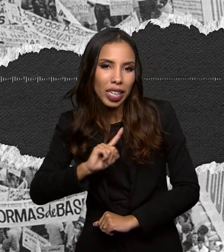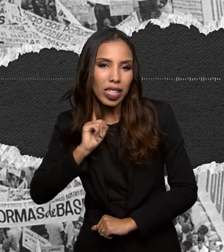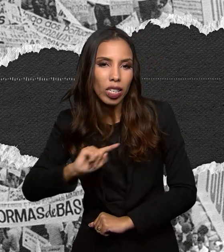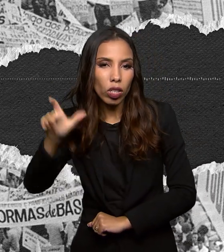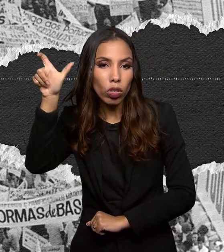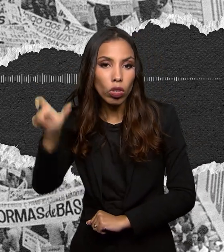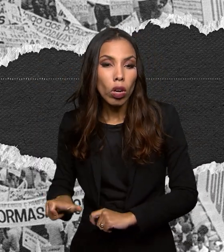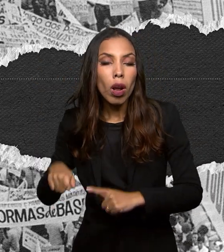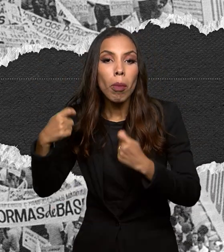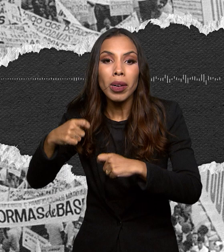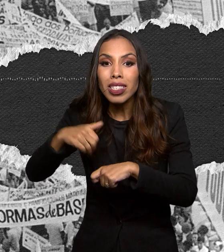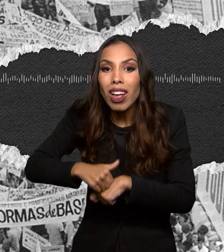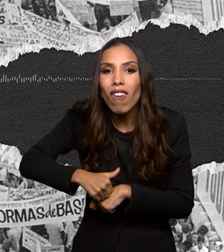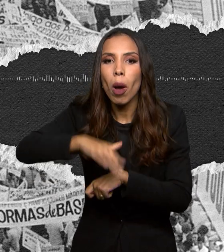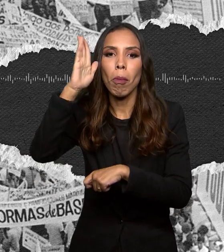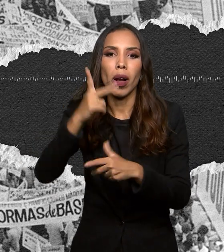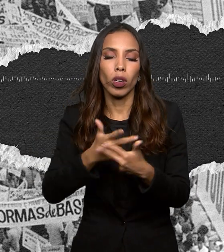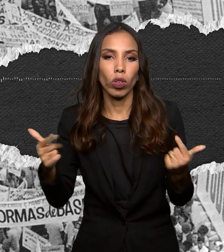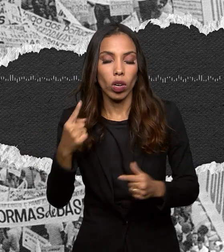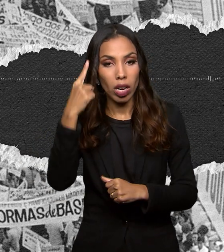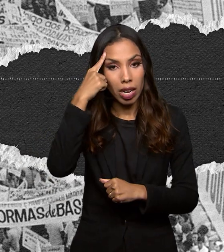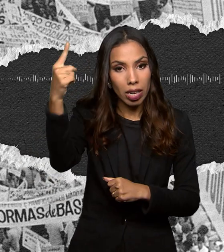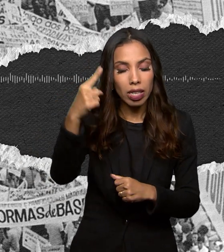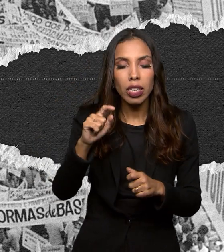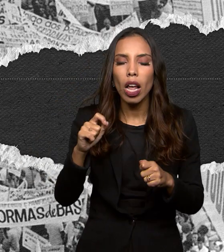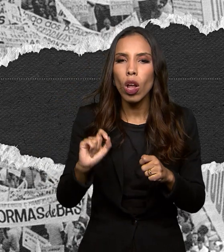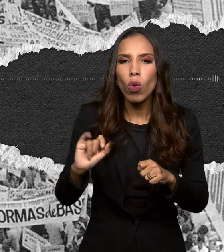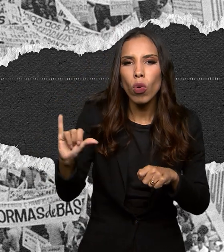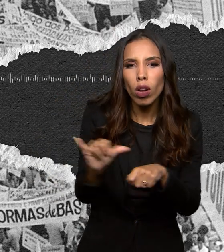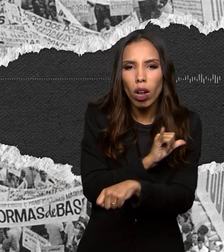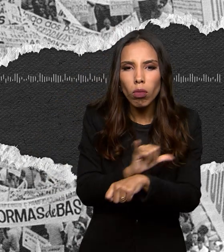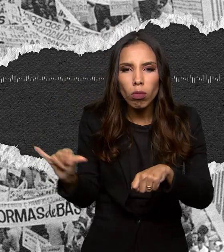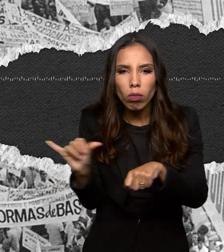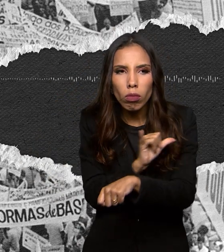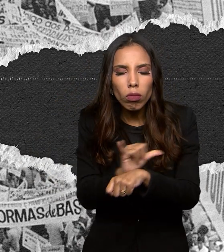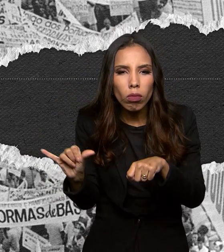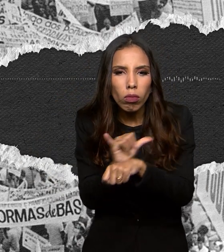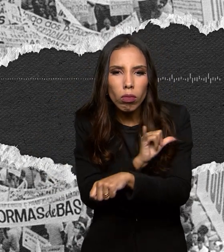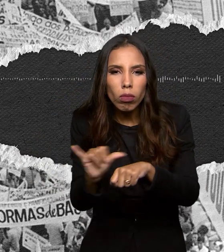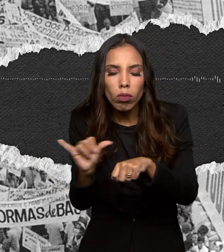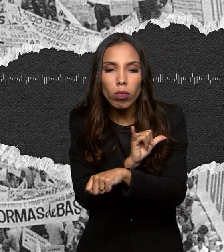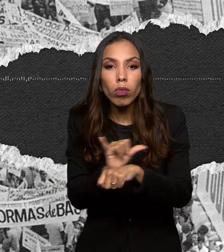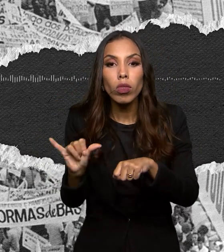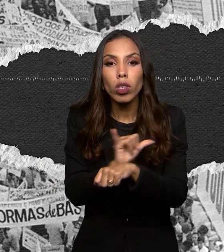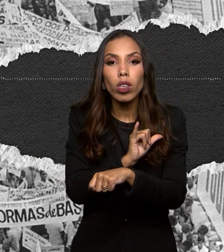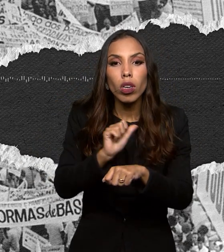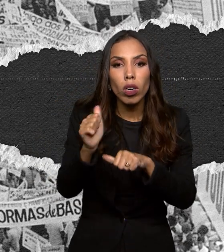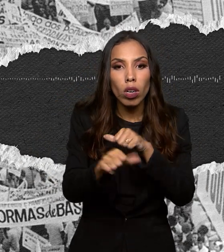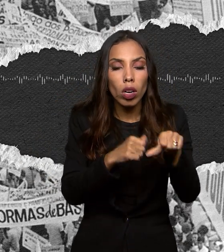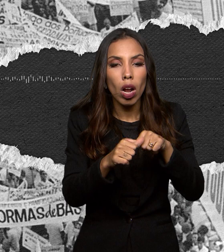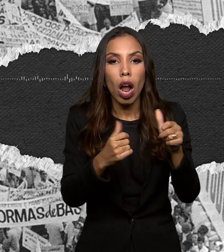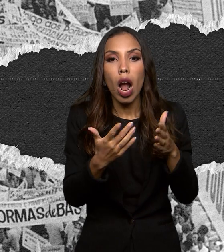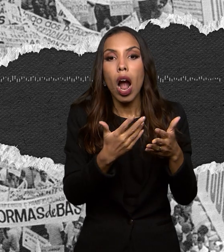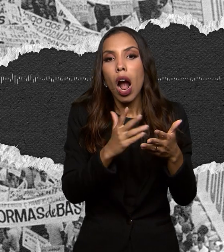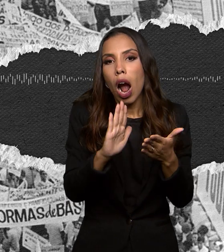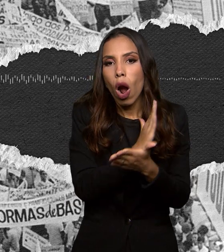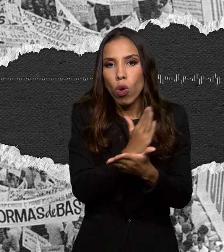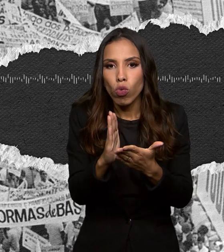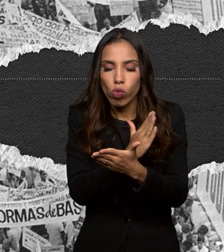a oposição. A ideia de fazer algumas reformas sociais afetou alguns grupos conservadores, alguns grupos de direita e mobilizou esses